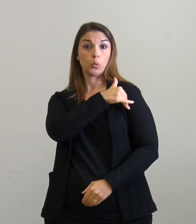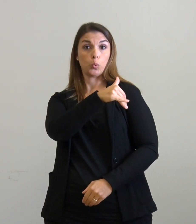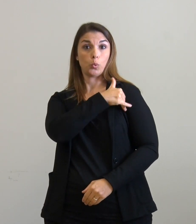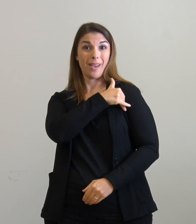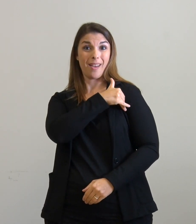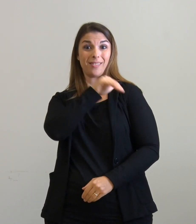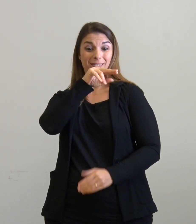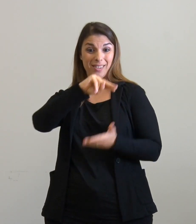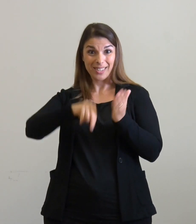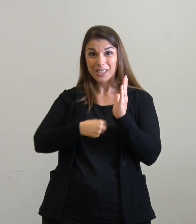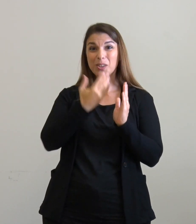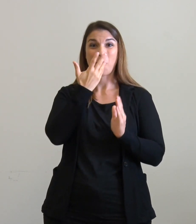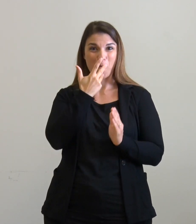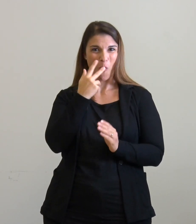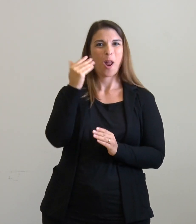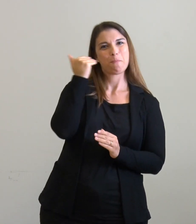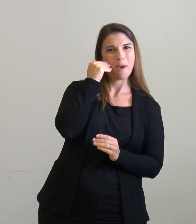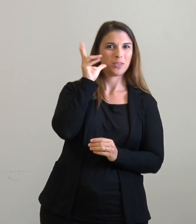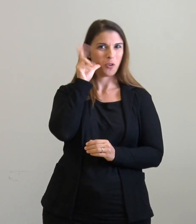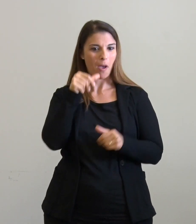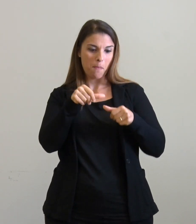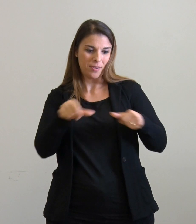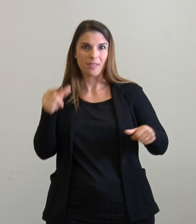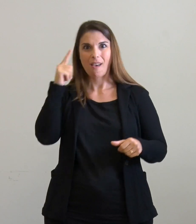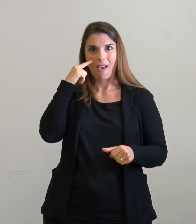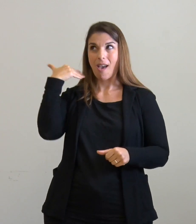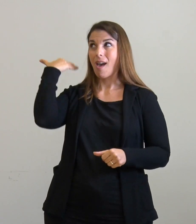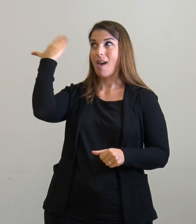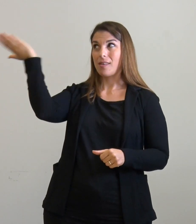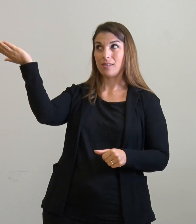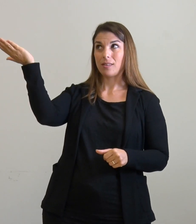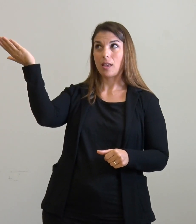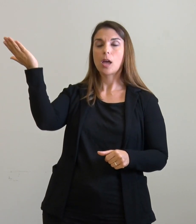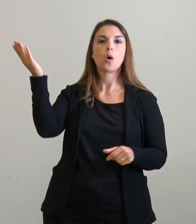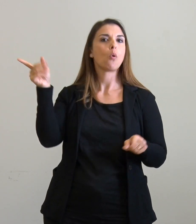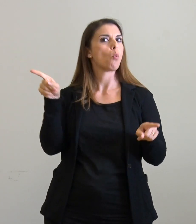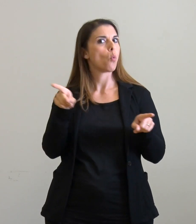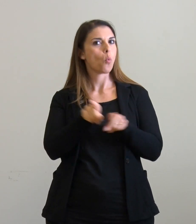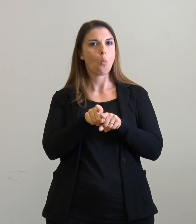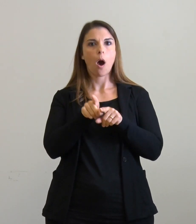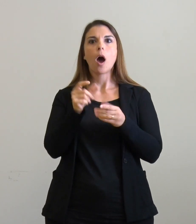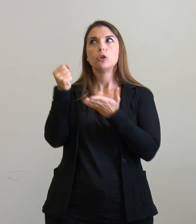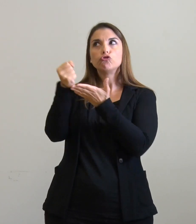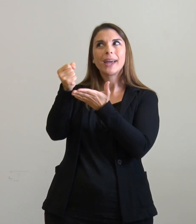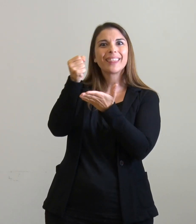disabilità residenti in paesi esteri devono presentare la certificazione